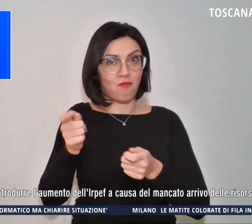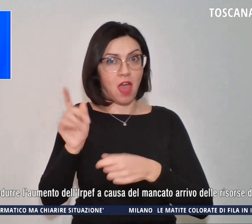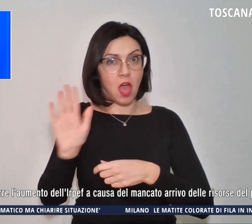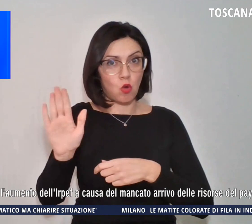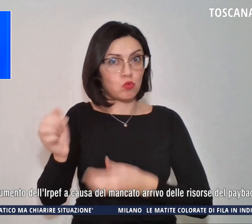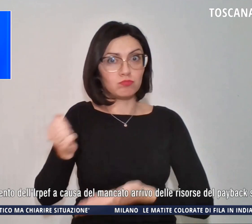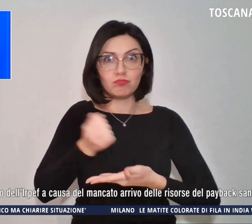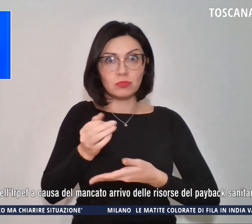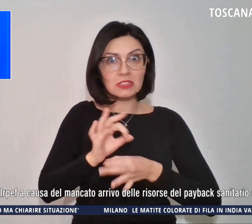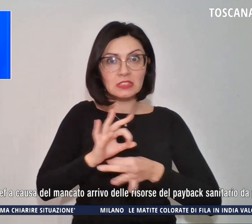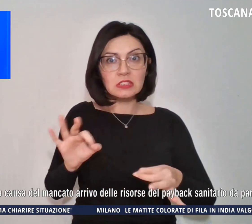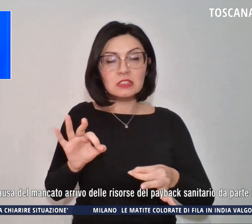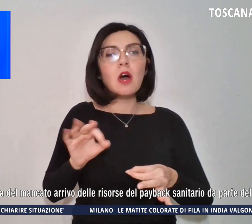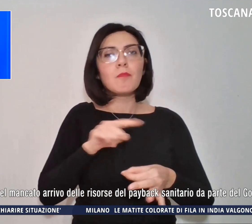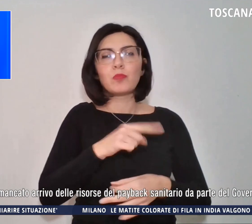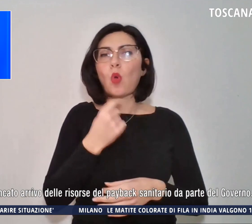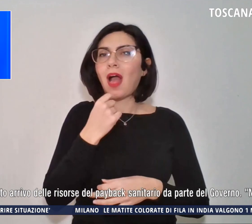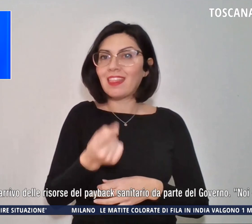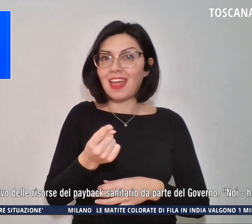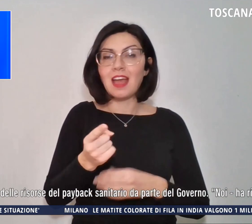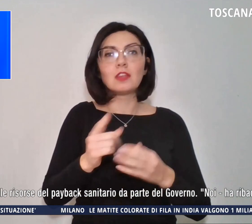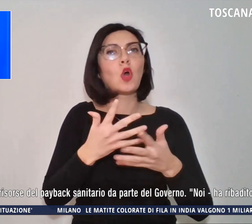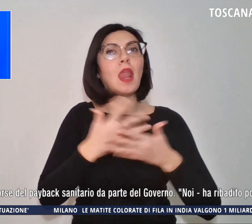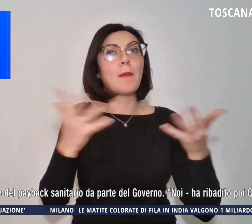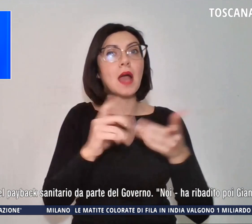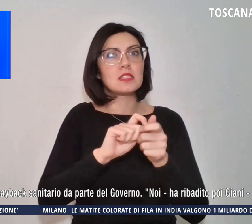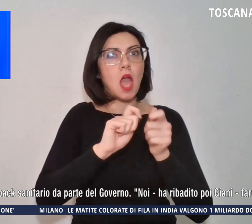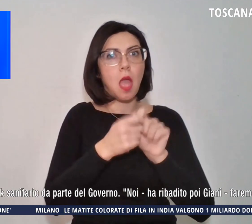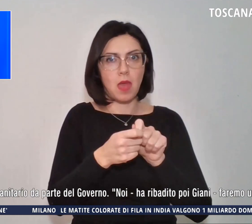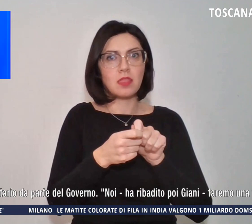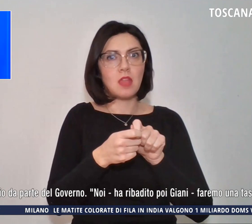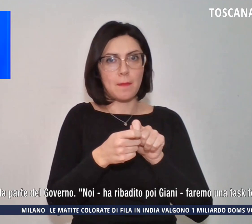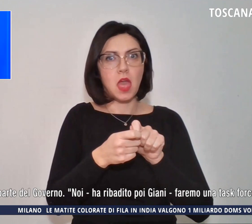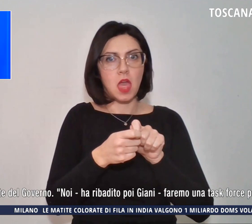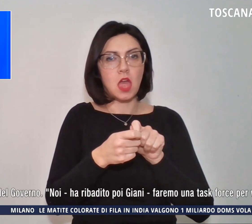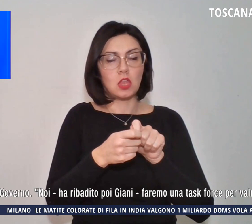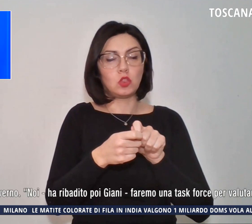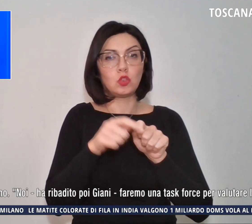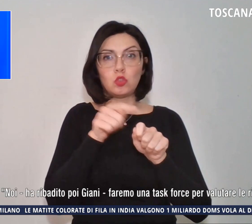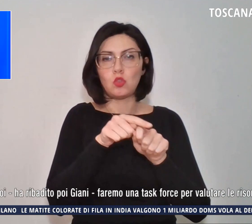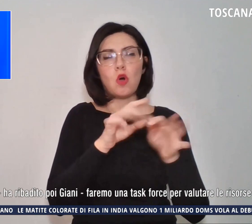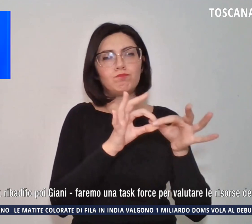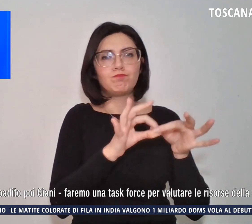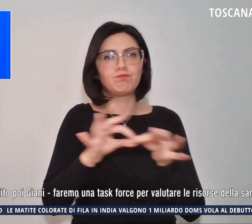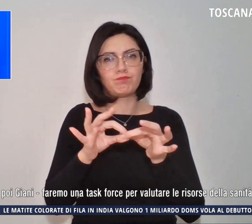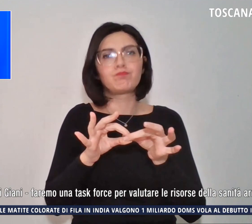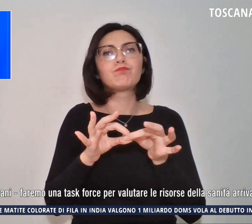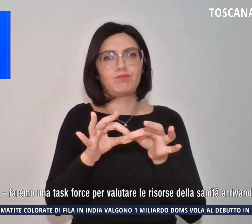che il maxi emendamento si sta profilando sempre di più come una misura